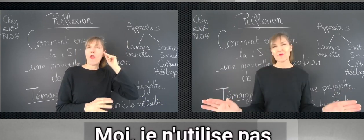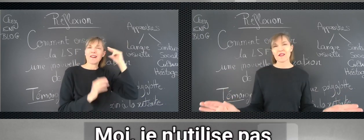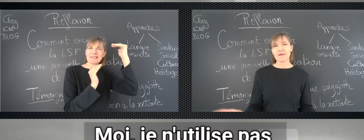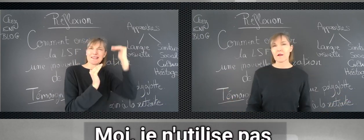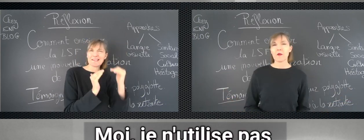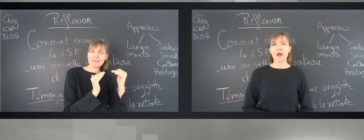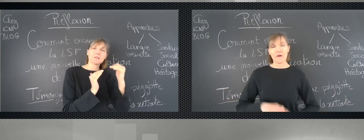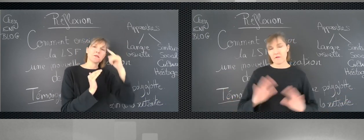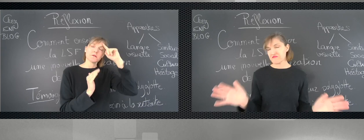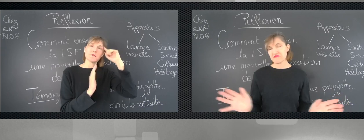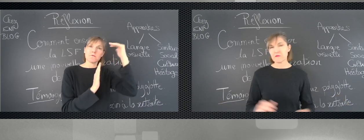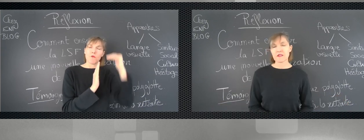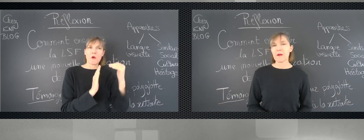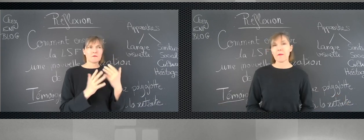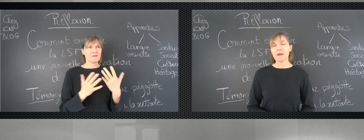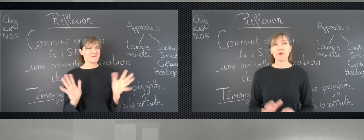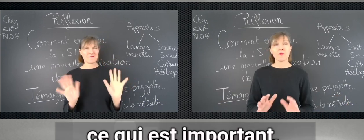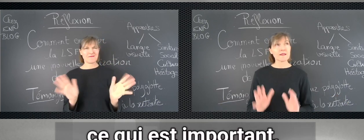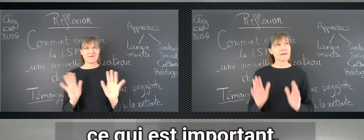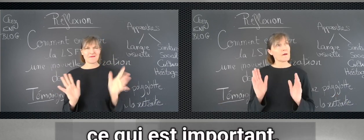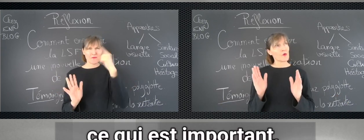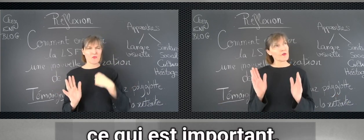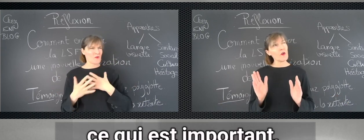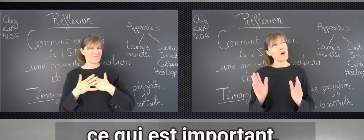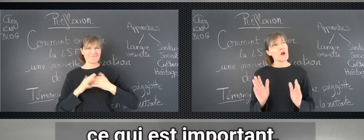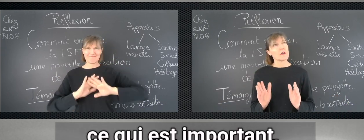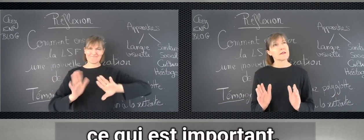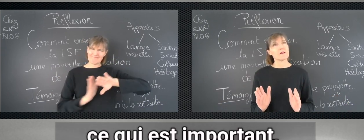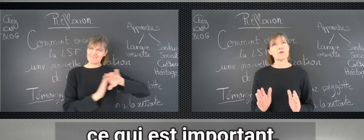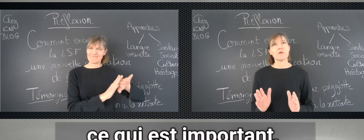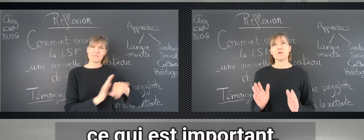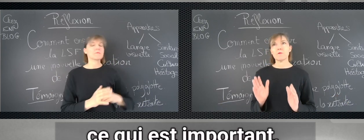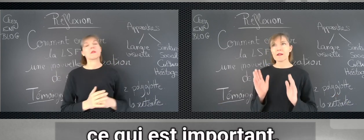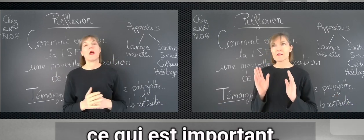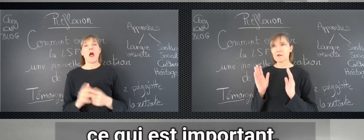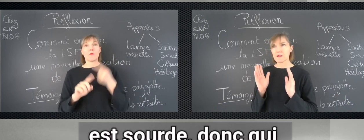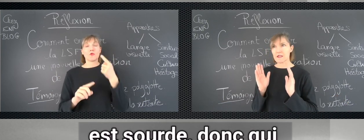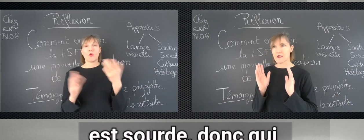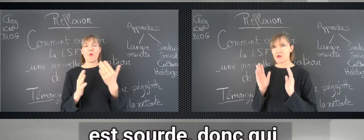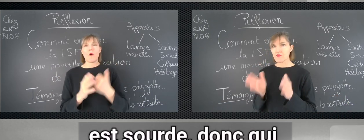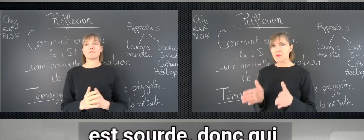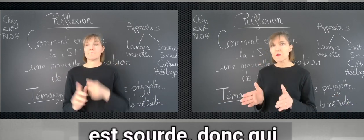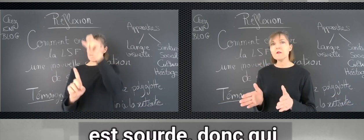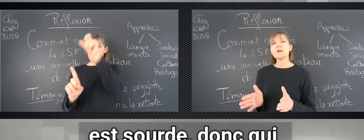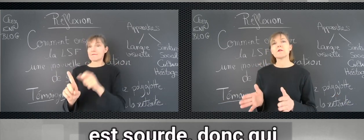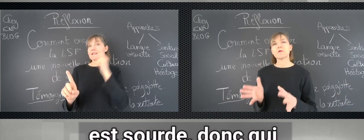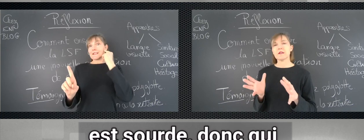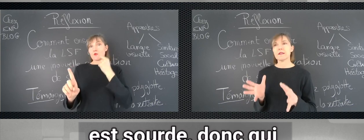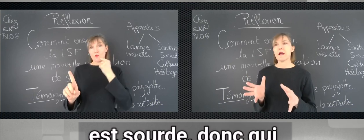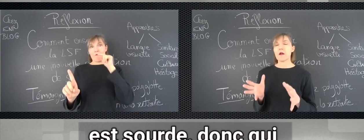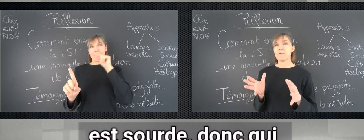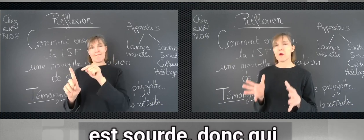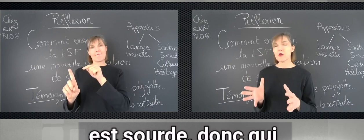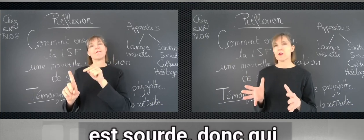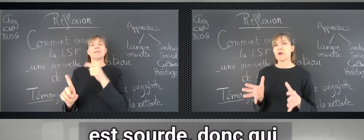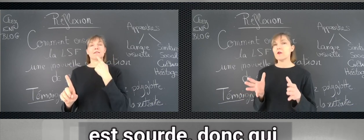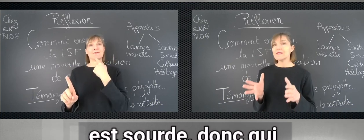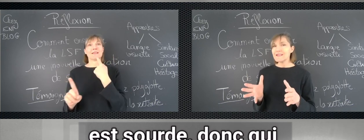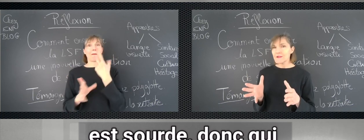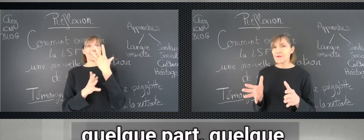tous ces termes-là. Ce n pas la peine. Pour moi, ce qui était important, c'est qu'une personne qui est sourde, donc qui a un manque auditif